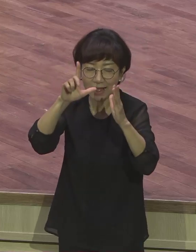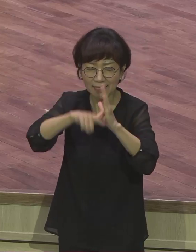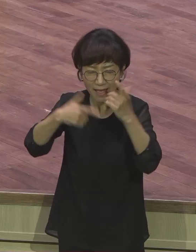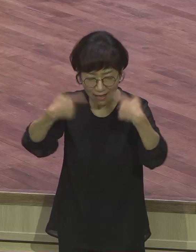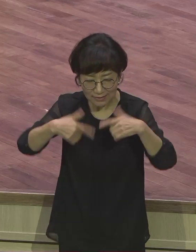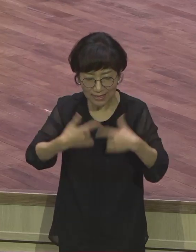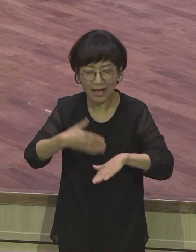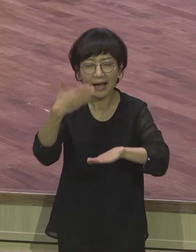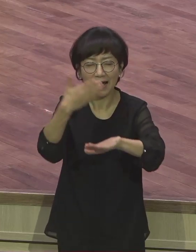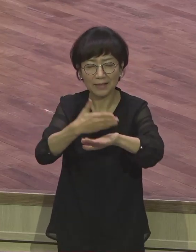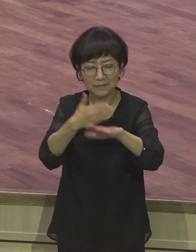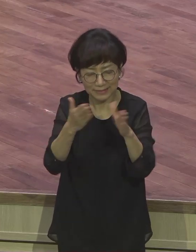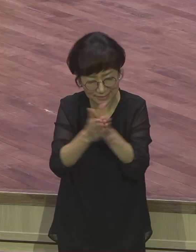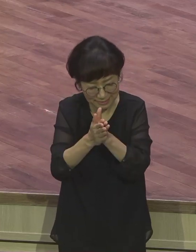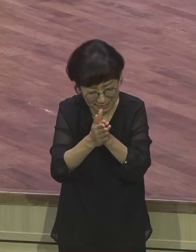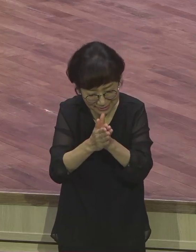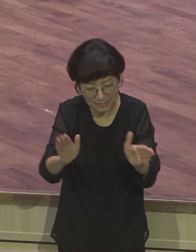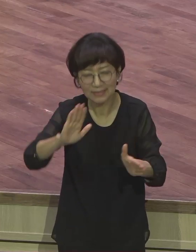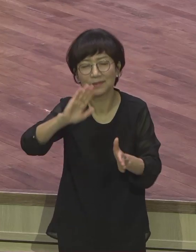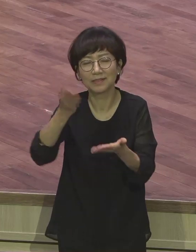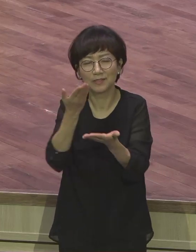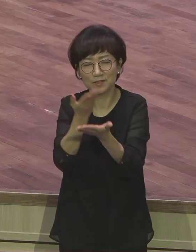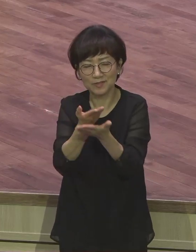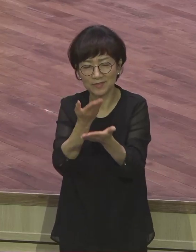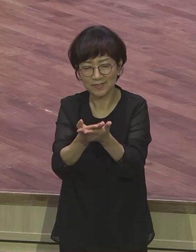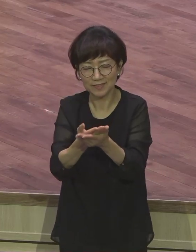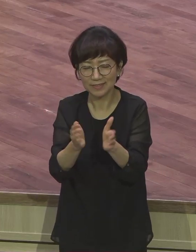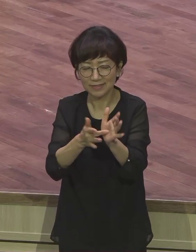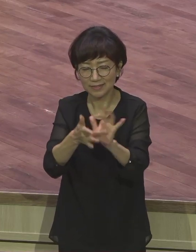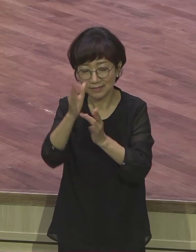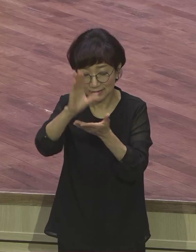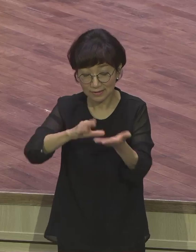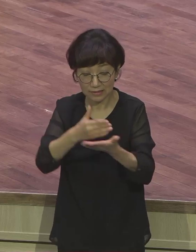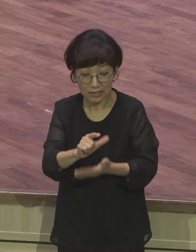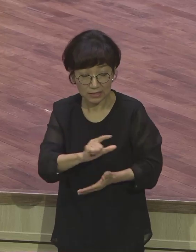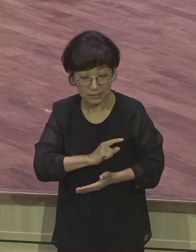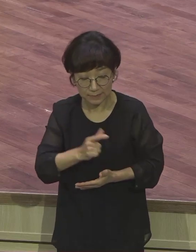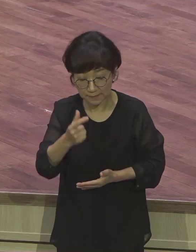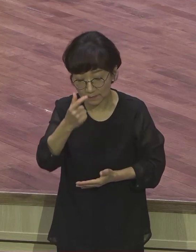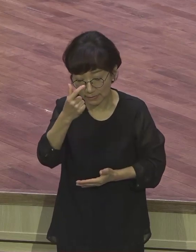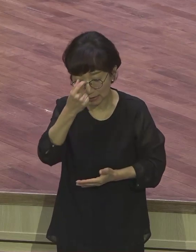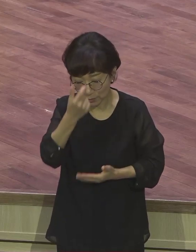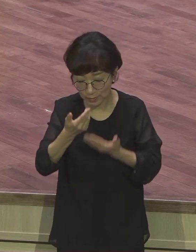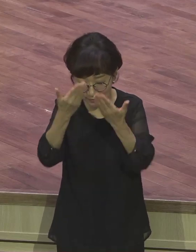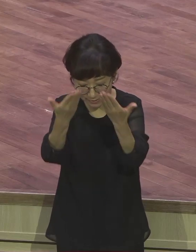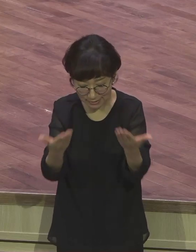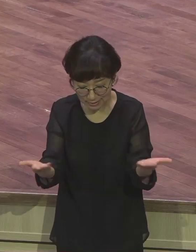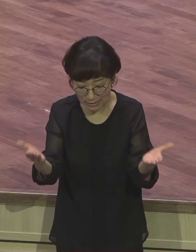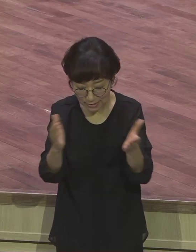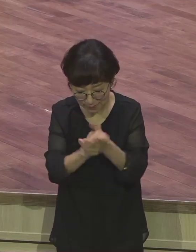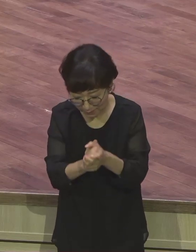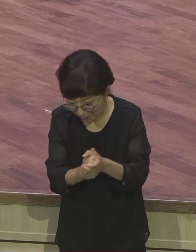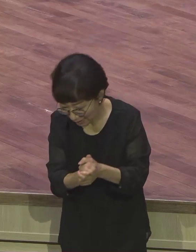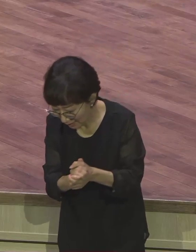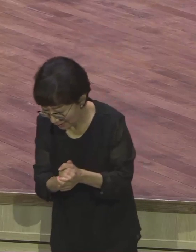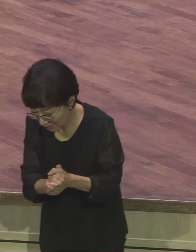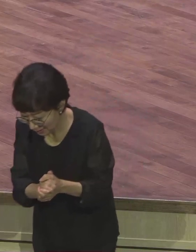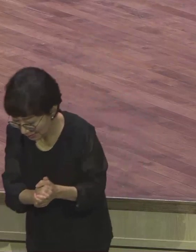다 되게 하여 주옵소서 예수 고의서는 받도록 기도합니다. 아멘 아멘